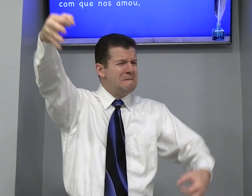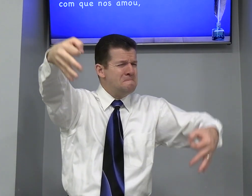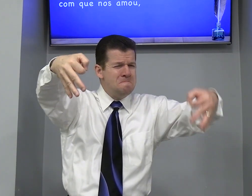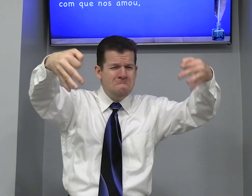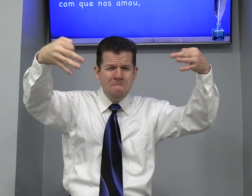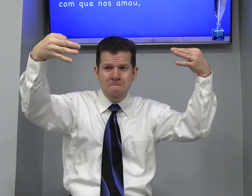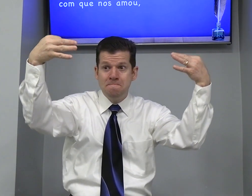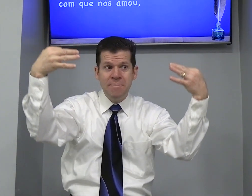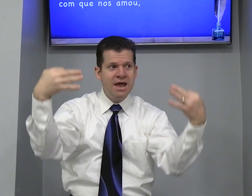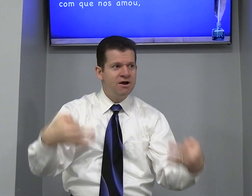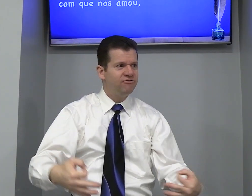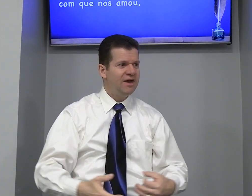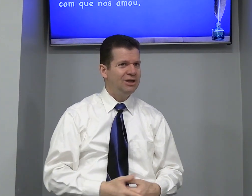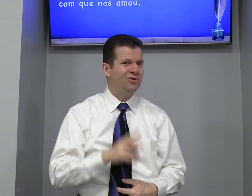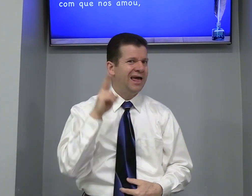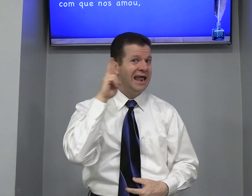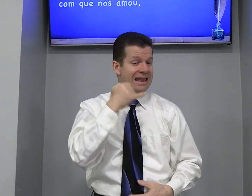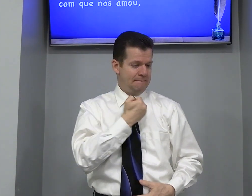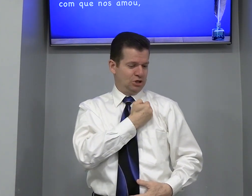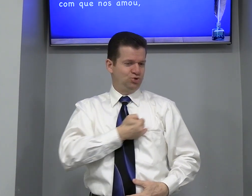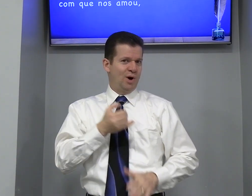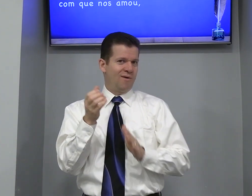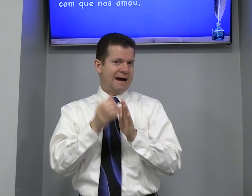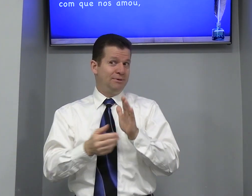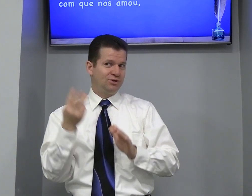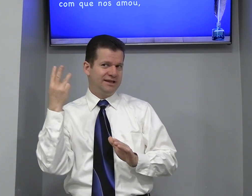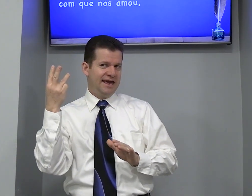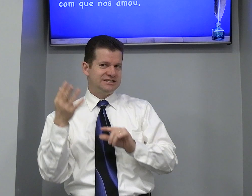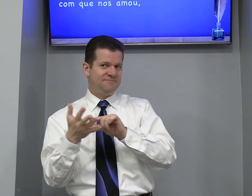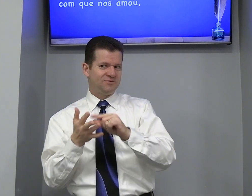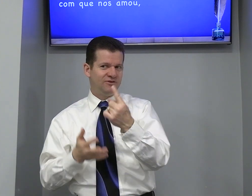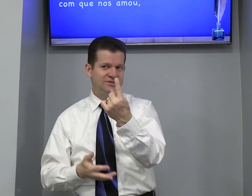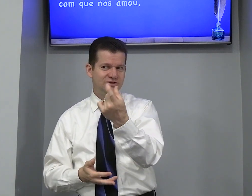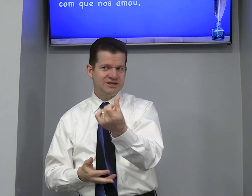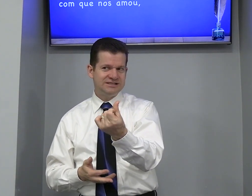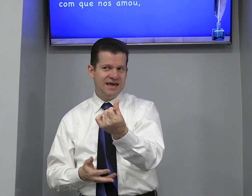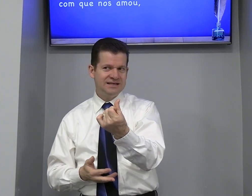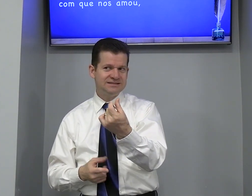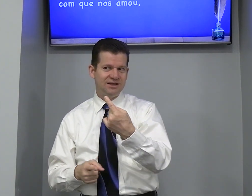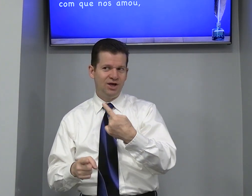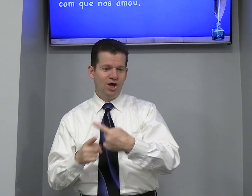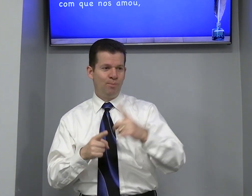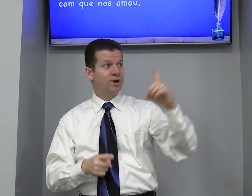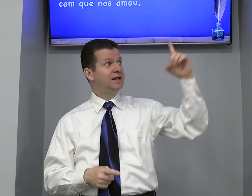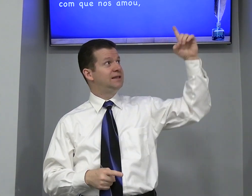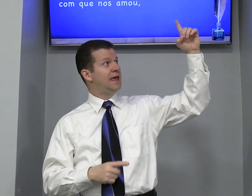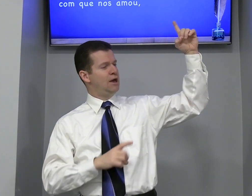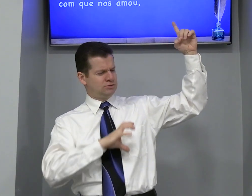Perfeito Lembra João Capítulo 3 Versículo 16 Porque Deus